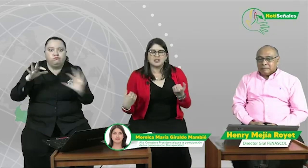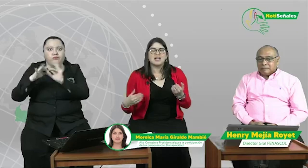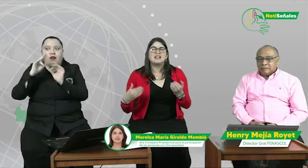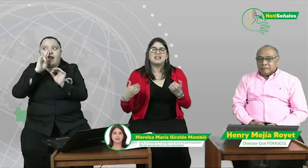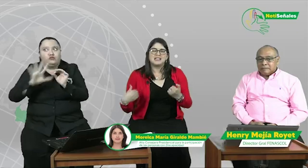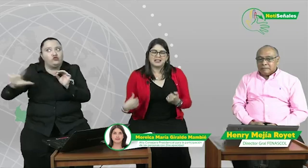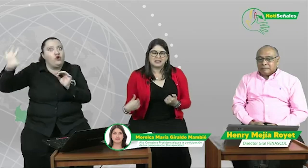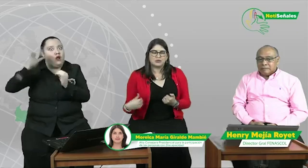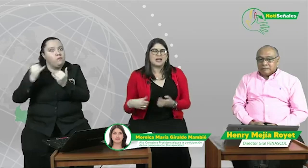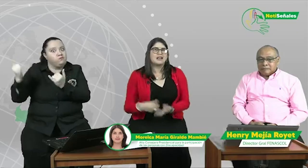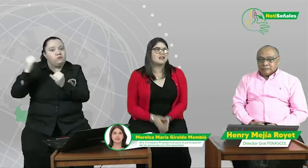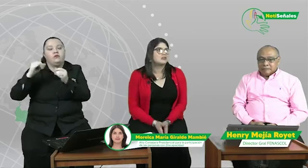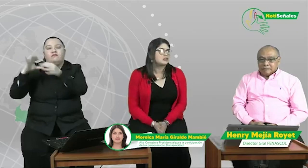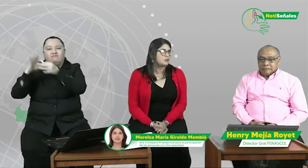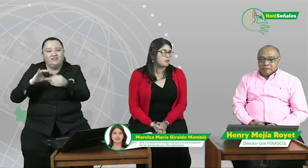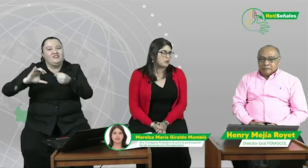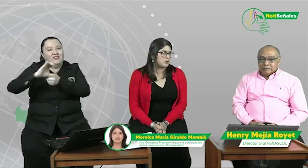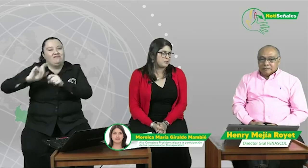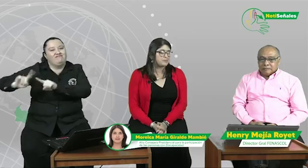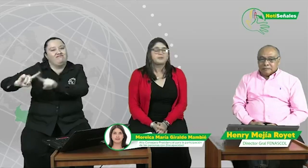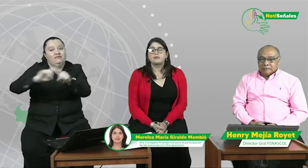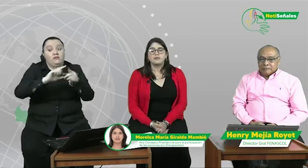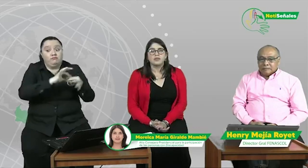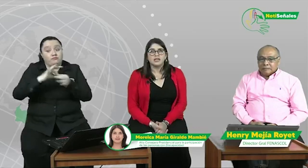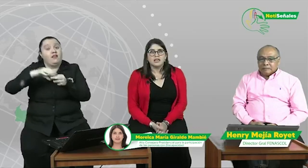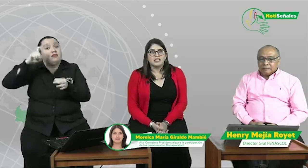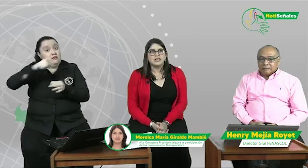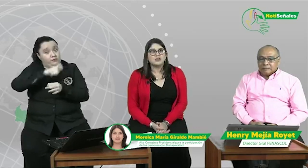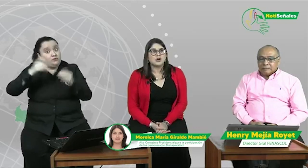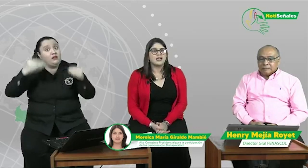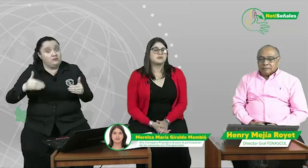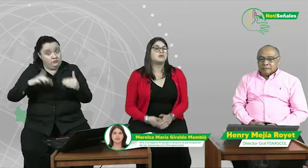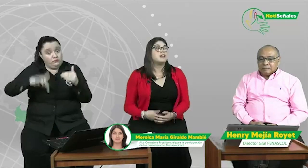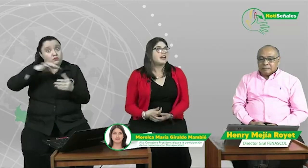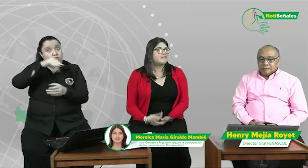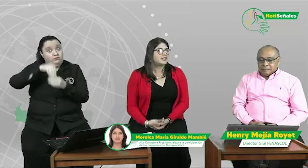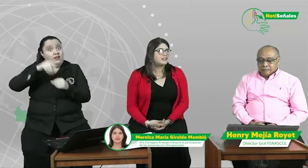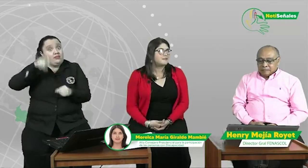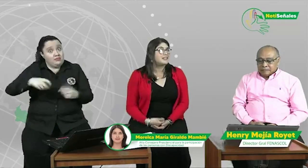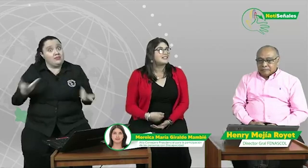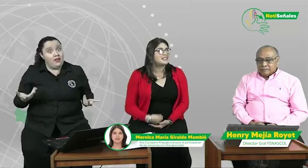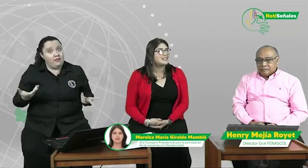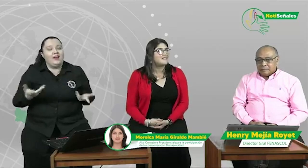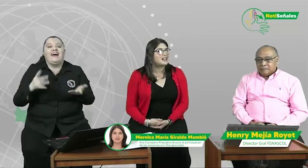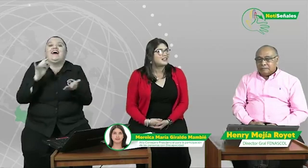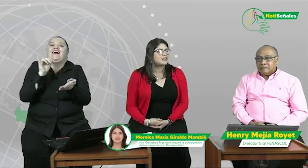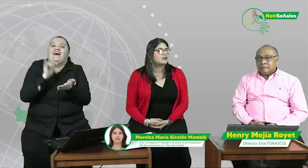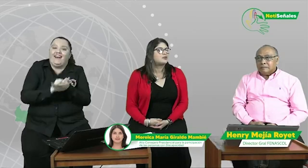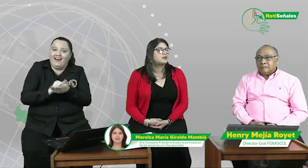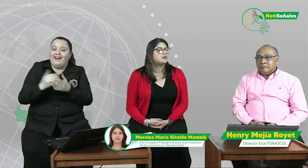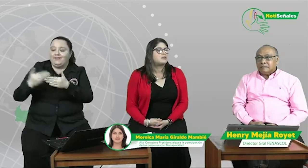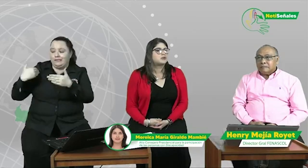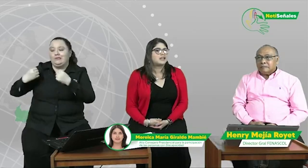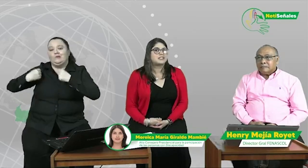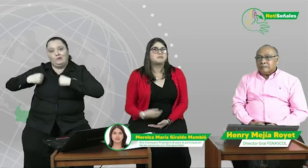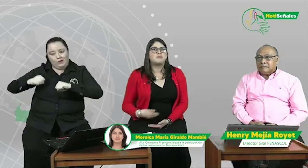y territorial en los sectores públicos. Dicho eso, efectivamente sí se vienen haciendo esfuerzos importantes por